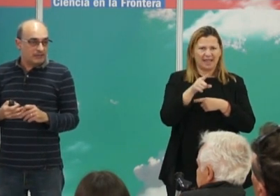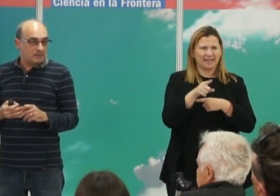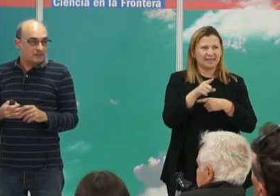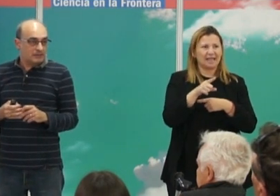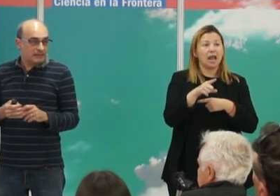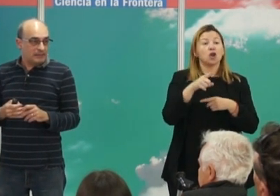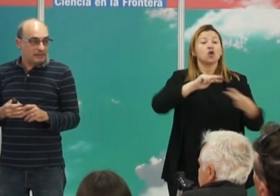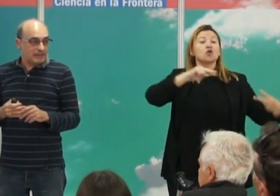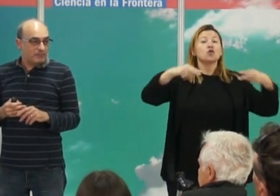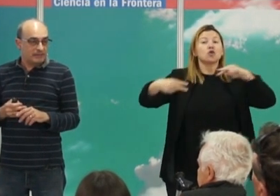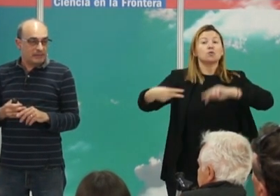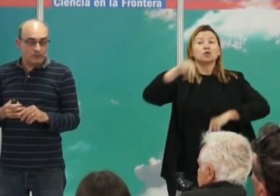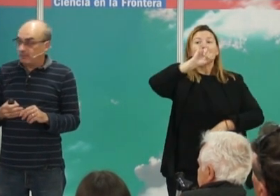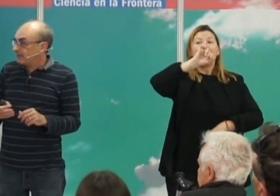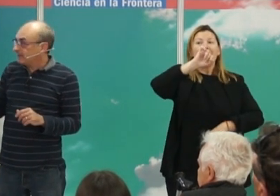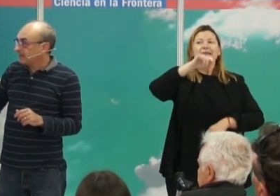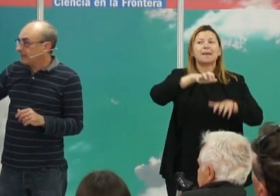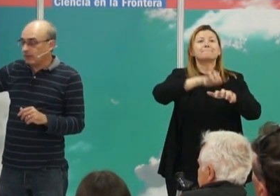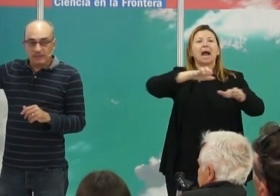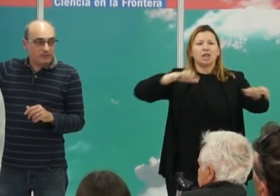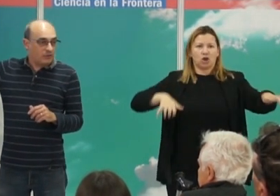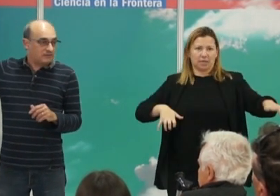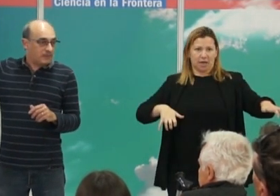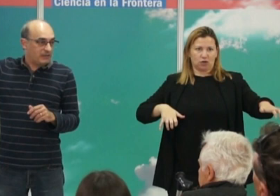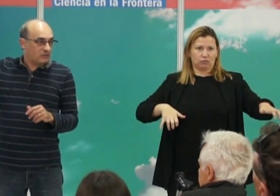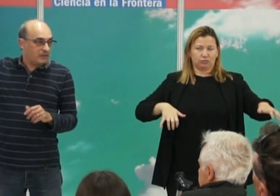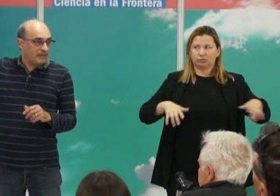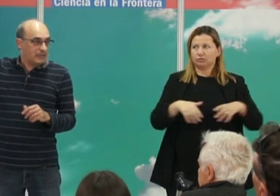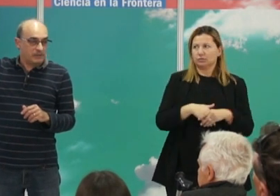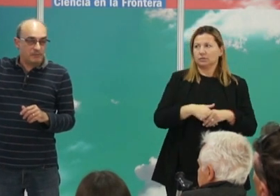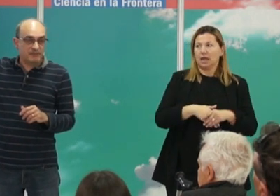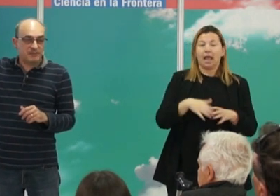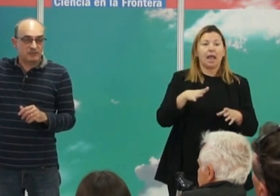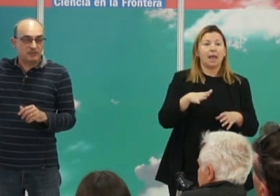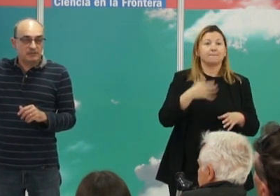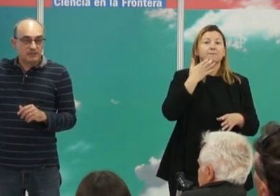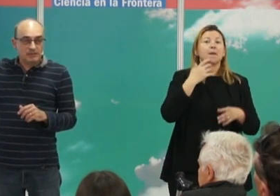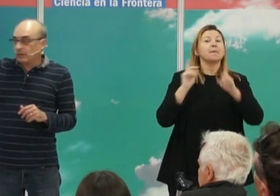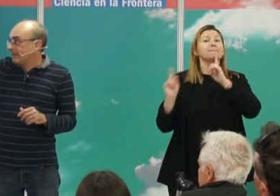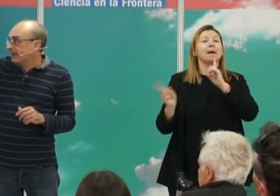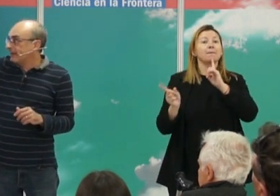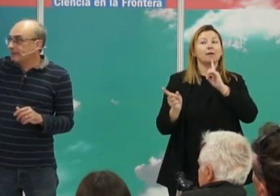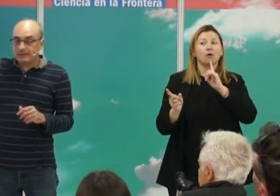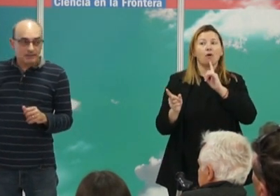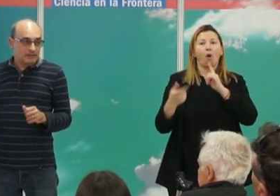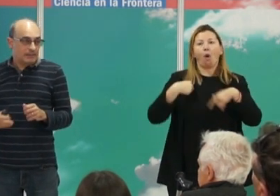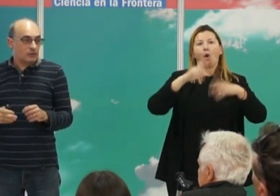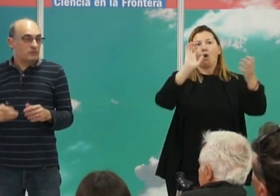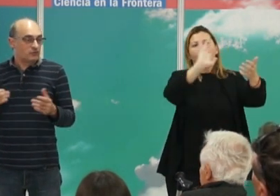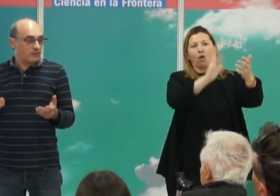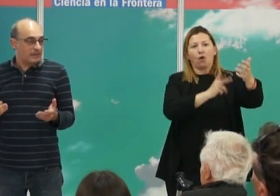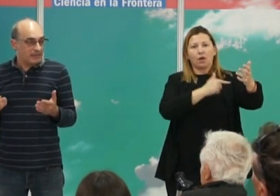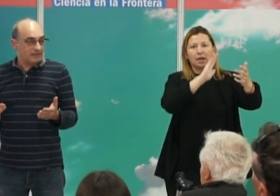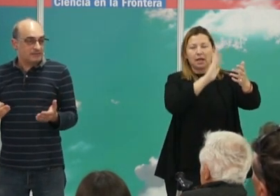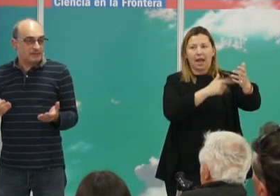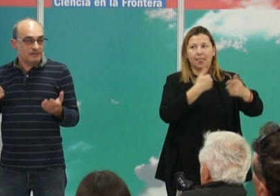mayoritario en gran parte de Europa. En algunas zonas de la península ibérica como en el País Vasco o en Irlanda, el